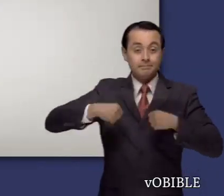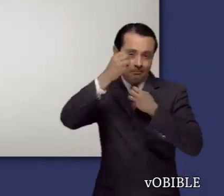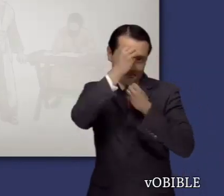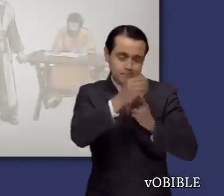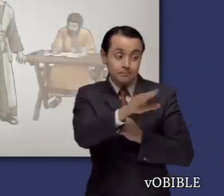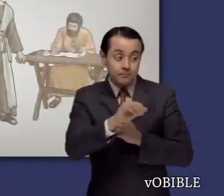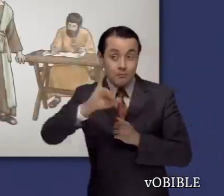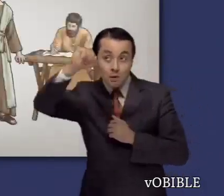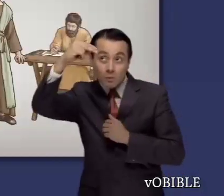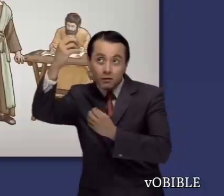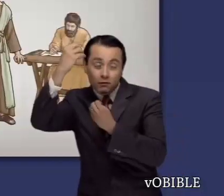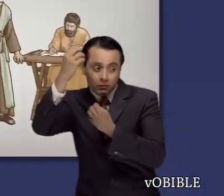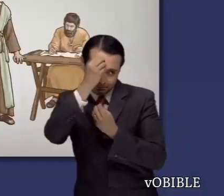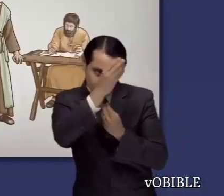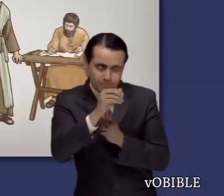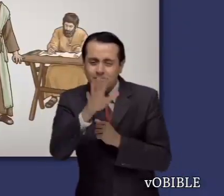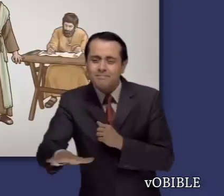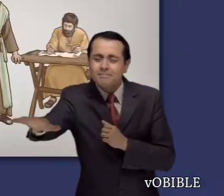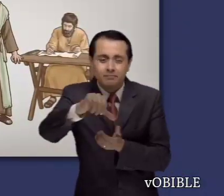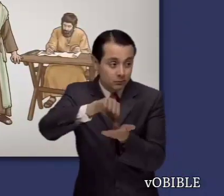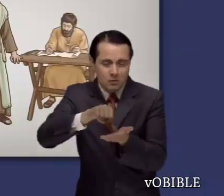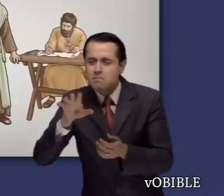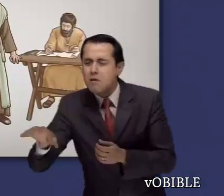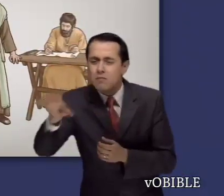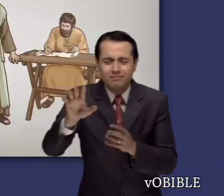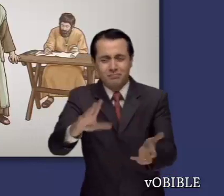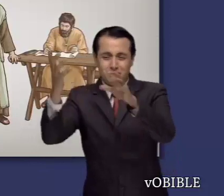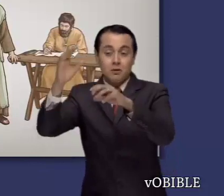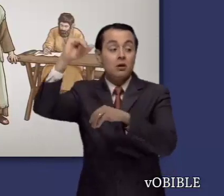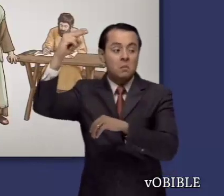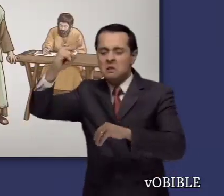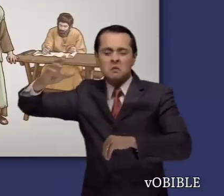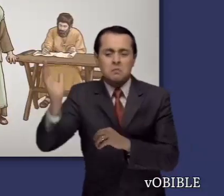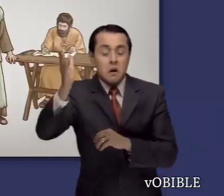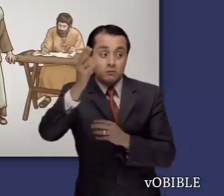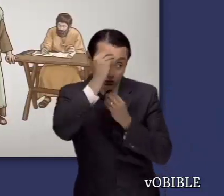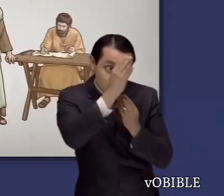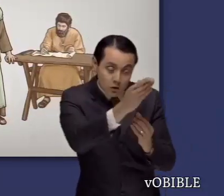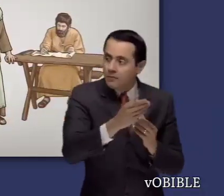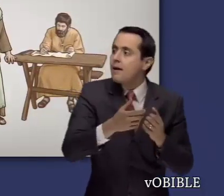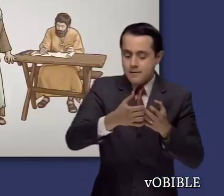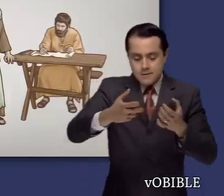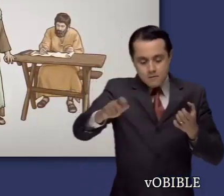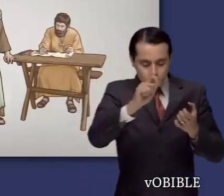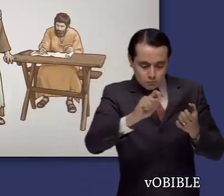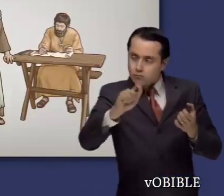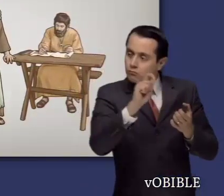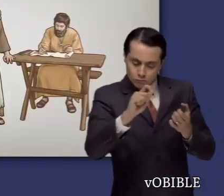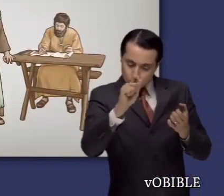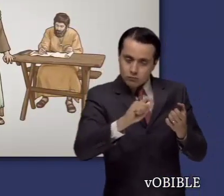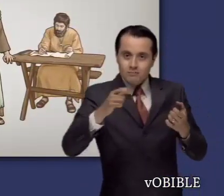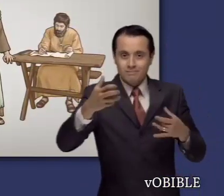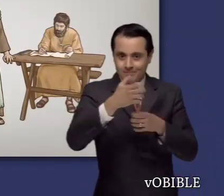En el capítulo treinta y seis, Jeremías le dicta a su secretario, Baruc, las palabras que Jehová dirigió contra su pueblo y contra todas